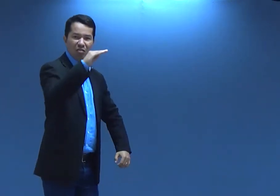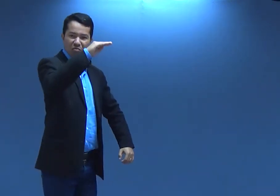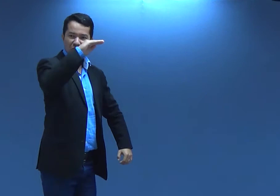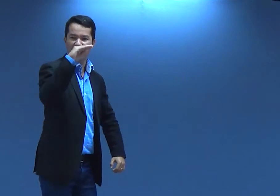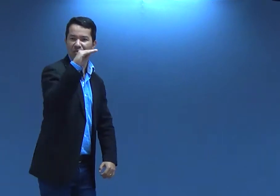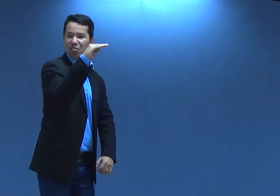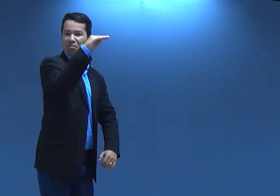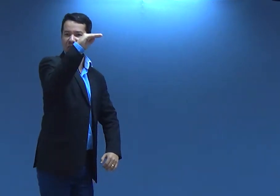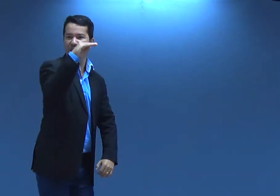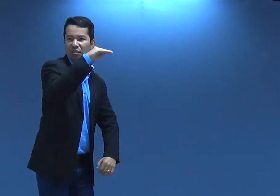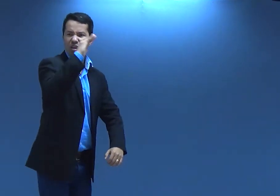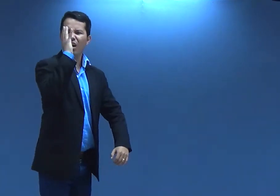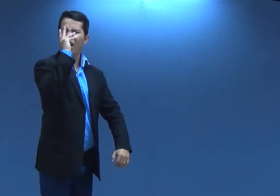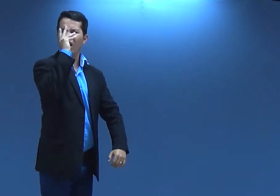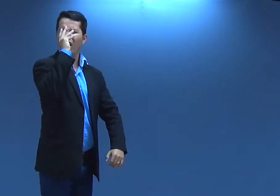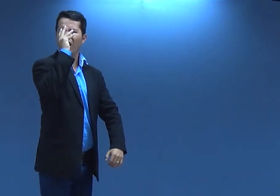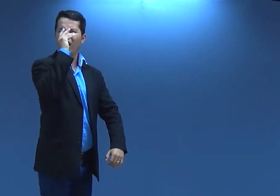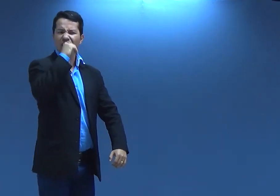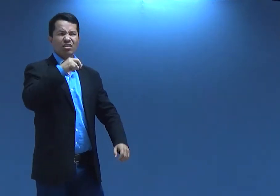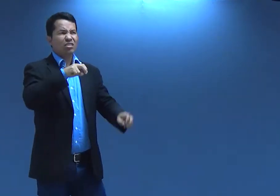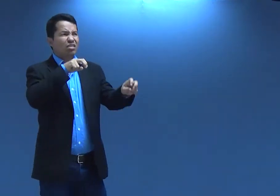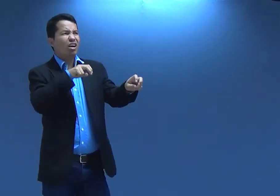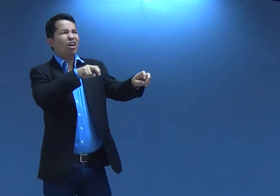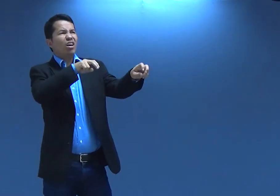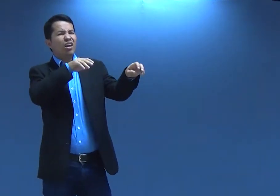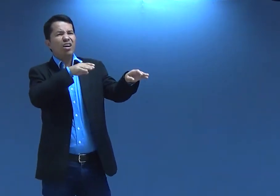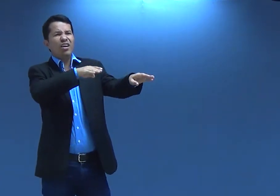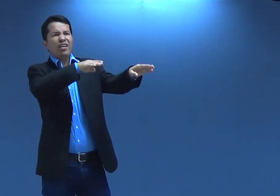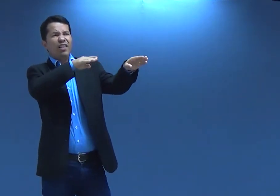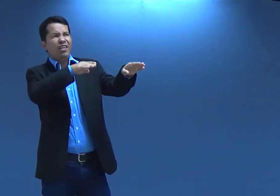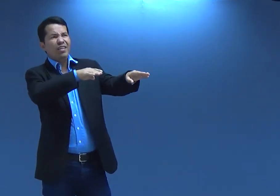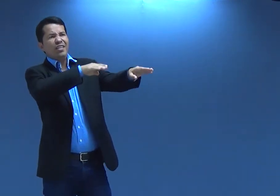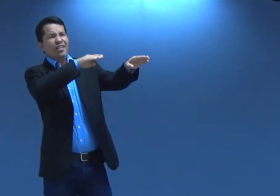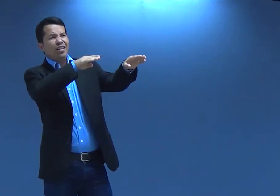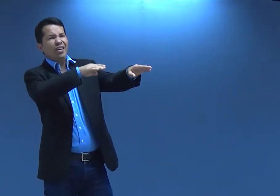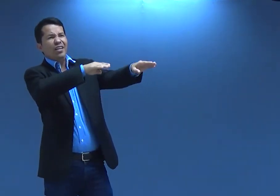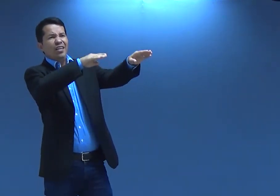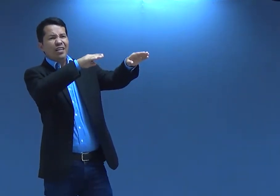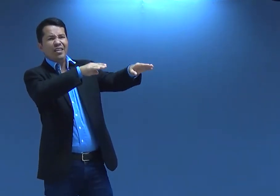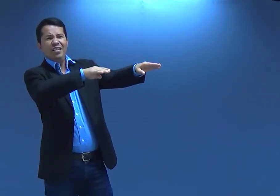Né? E viajaram. E demorou. E eles foram.